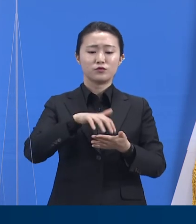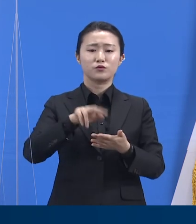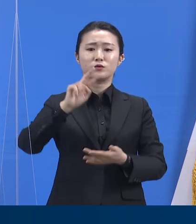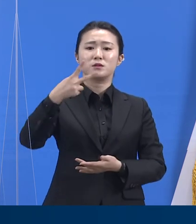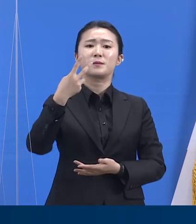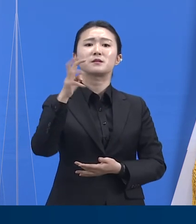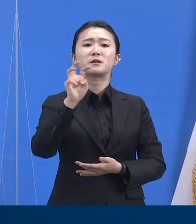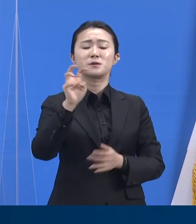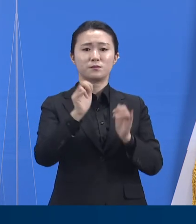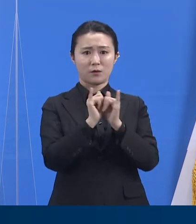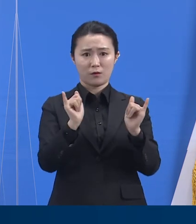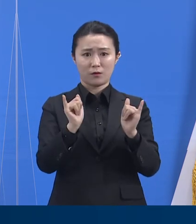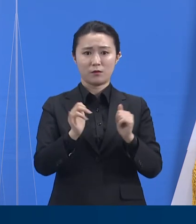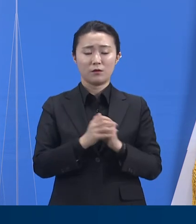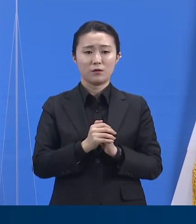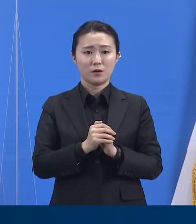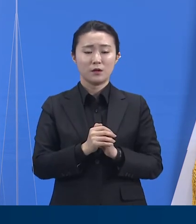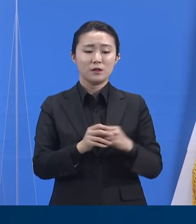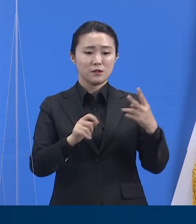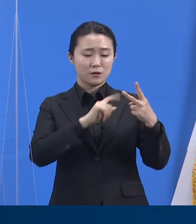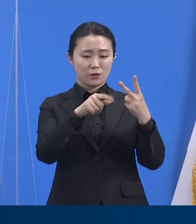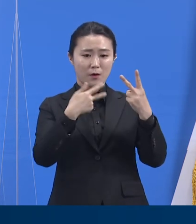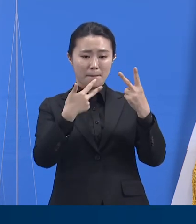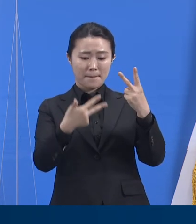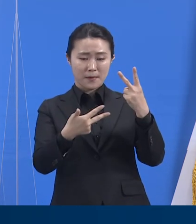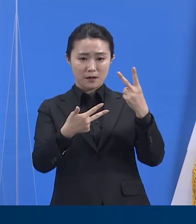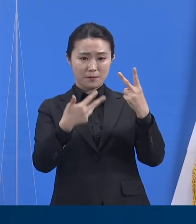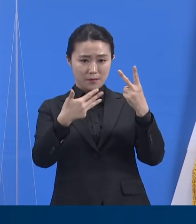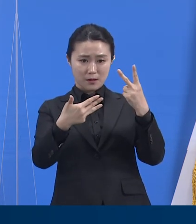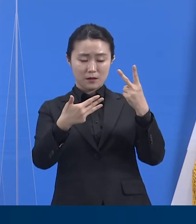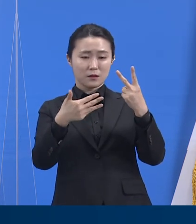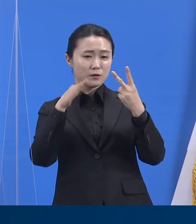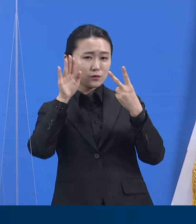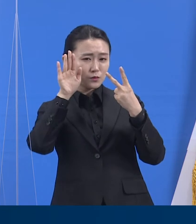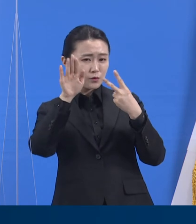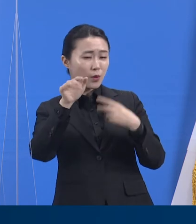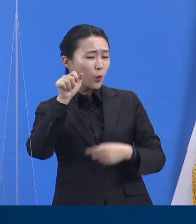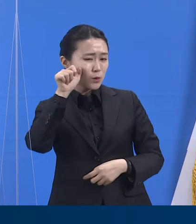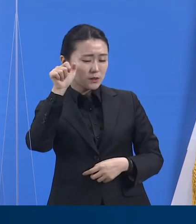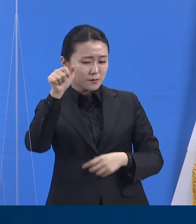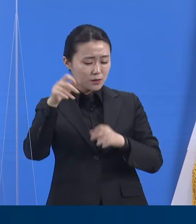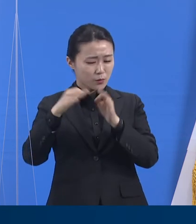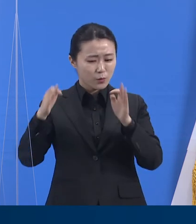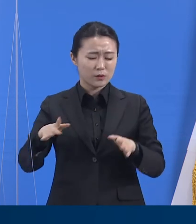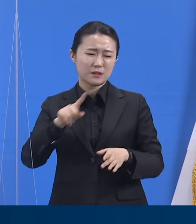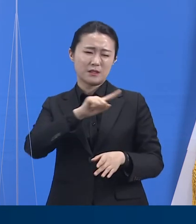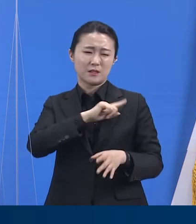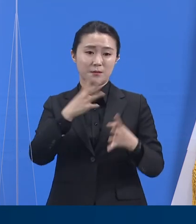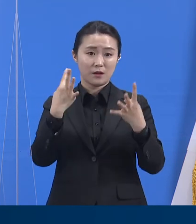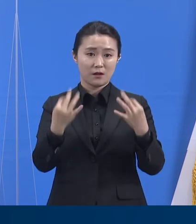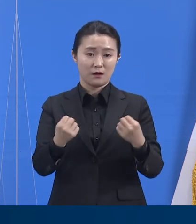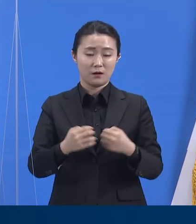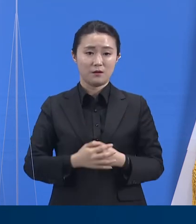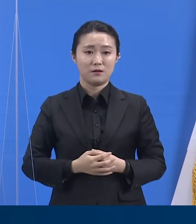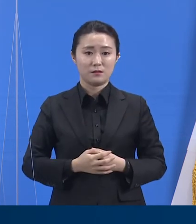50일 만에 가장 높은 수치입니다. 오늘 0시 기준 도내 확진자는 29